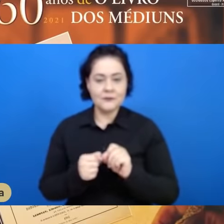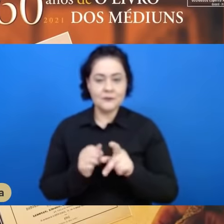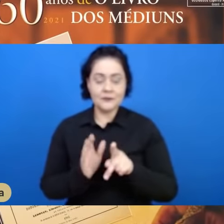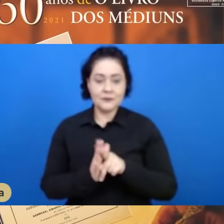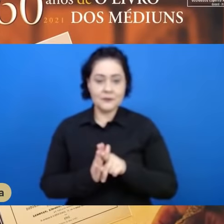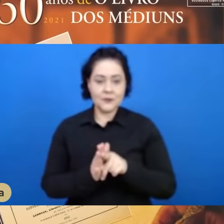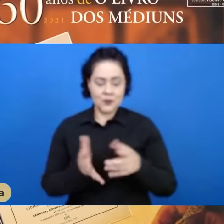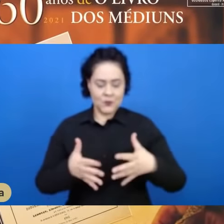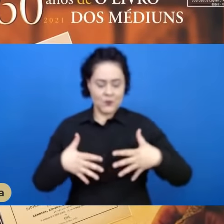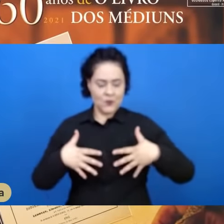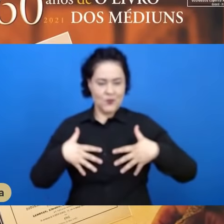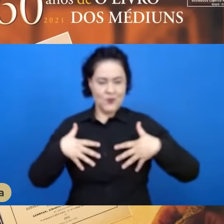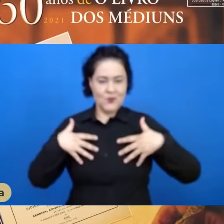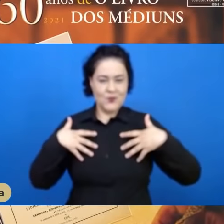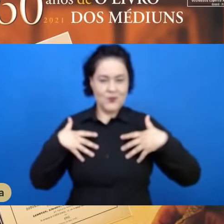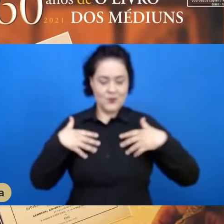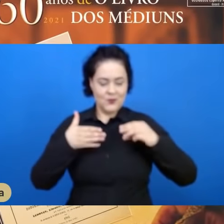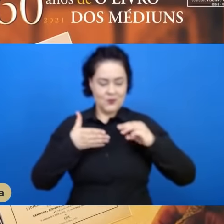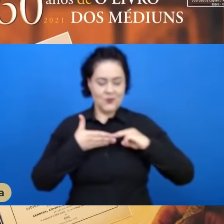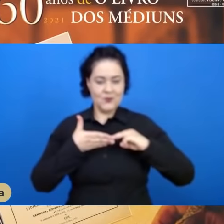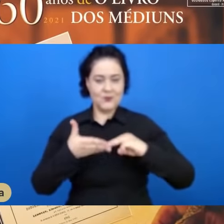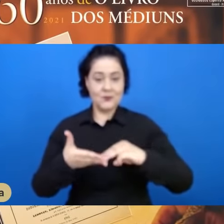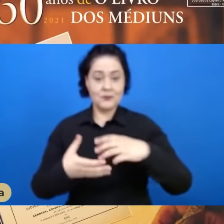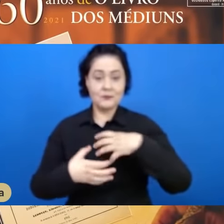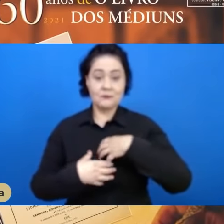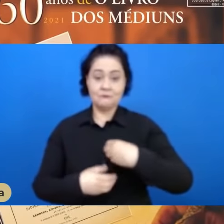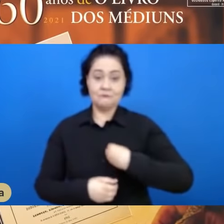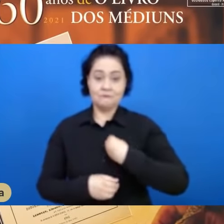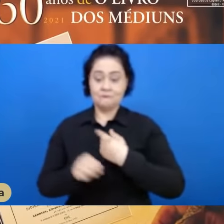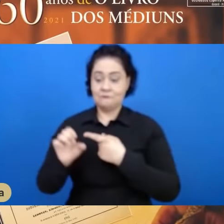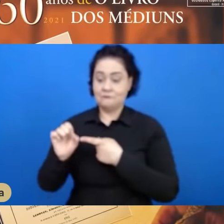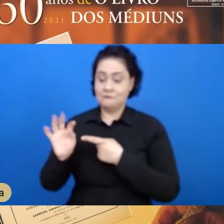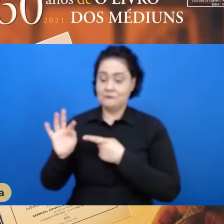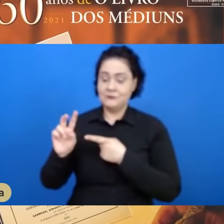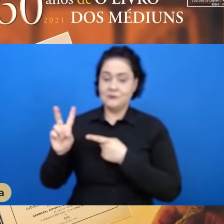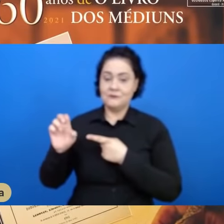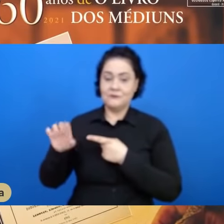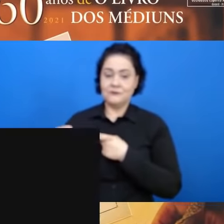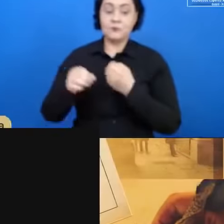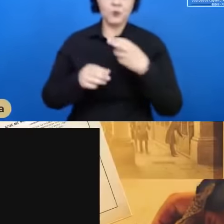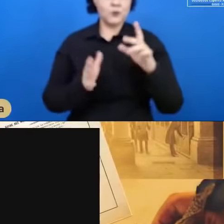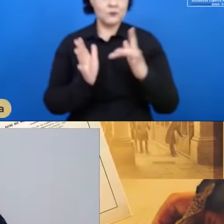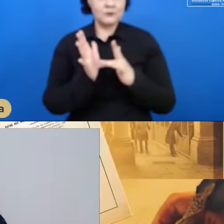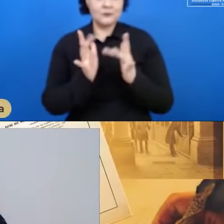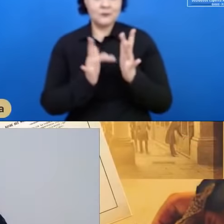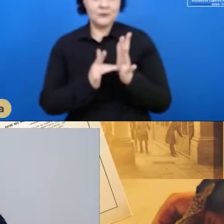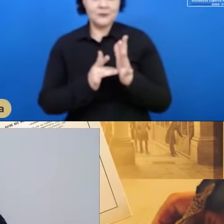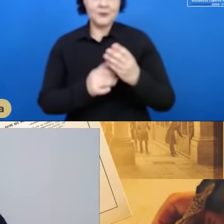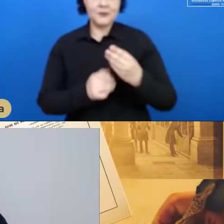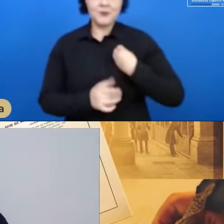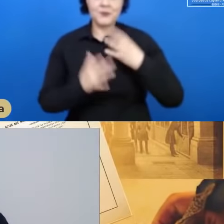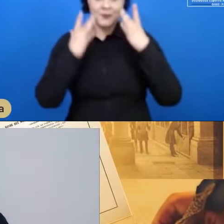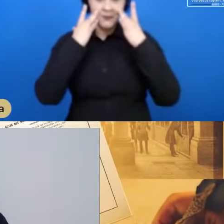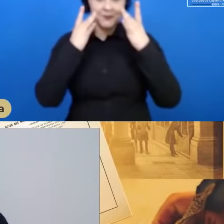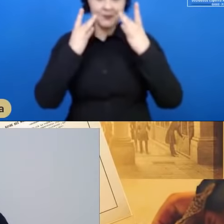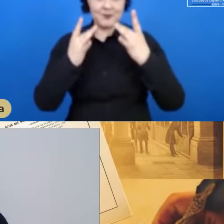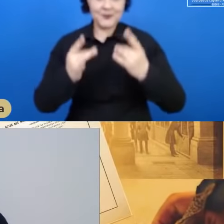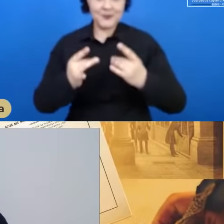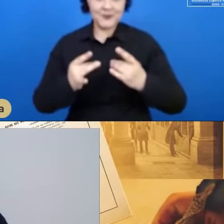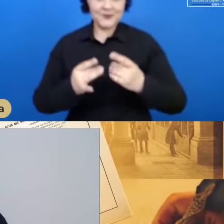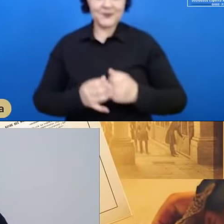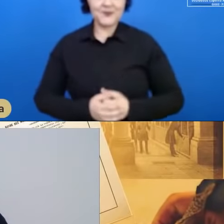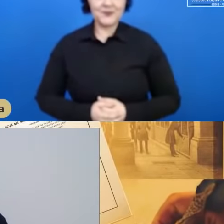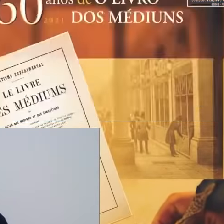orgulhar de ser o mensageiro de Estevão ou de Jesus, estava muito atento à sua humanidade